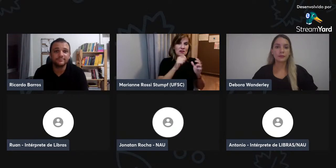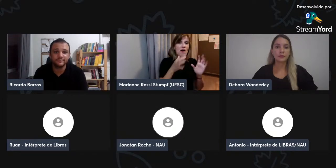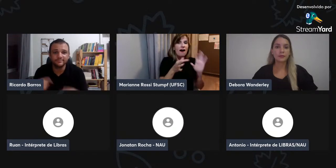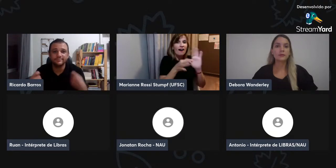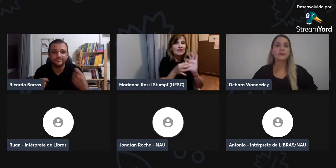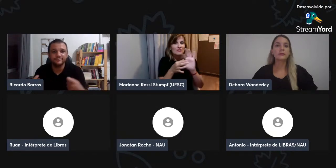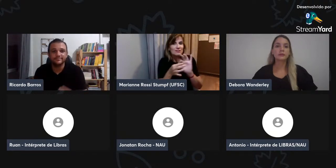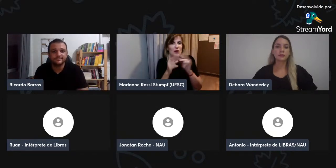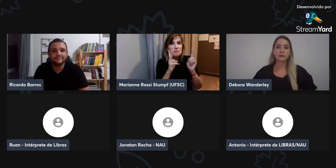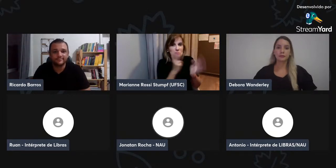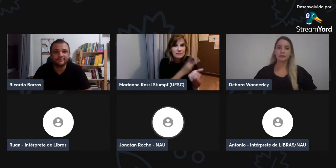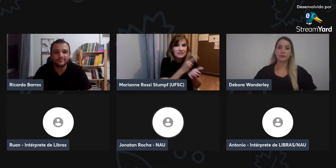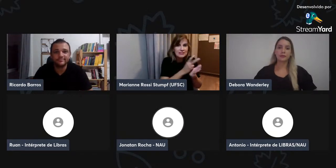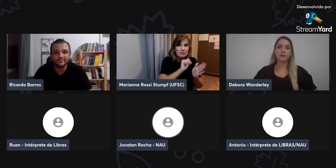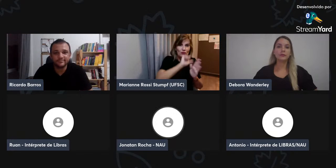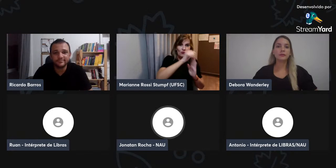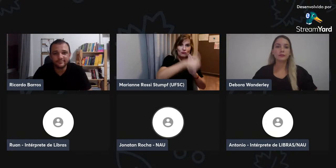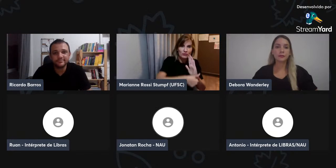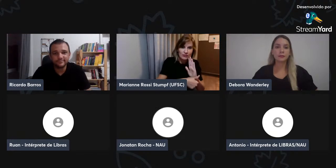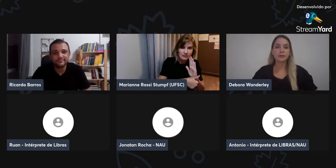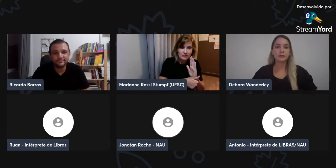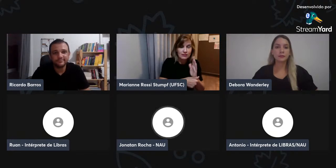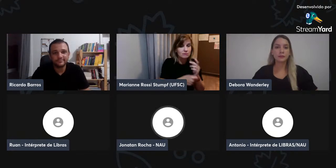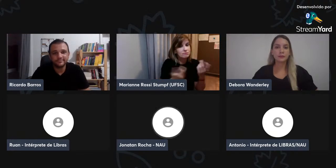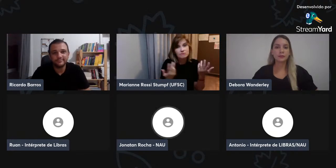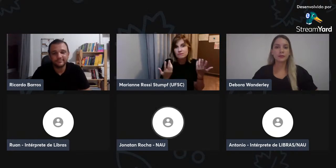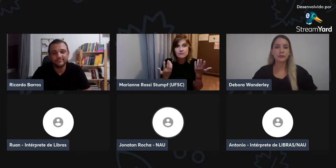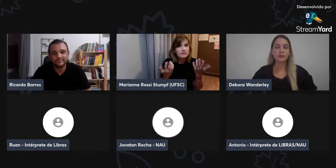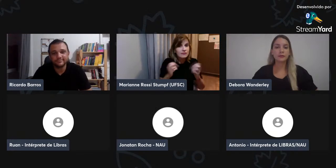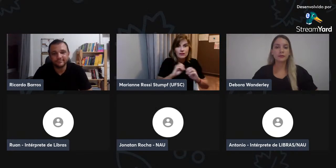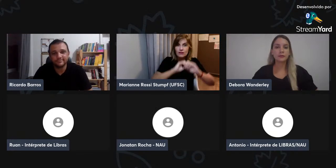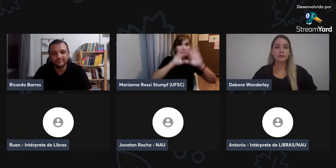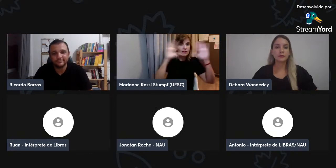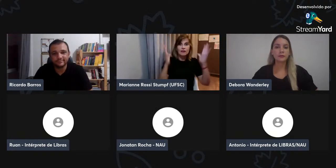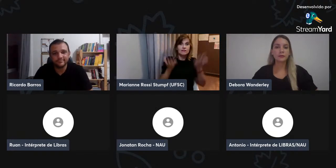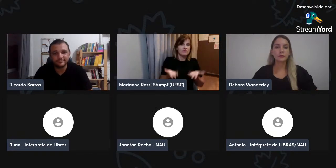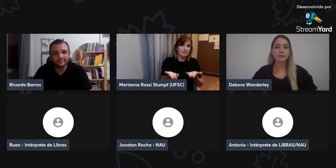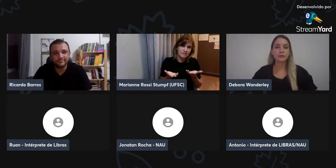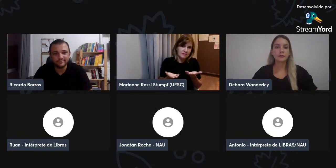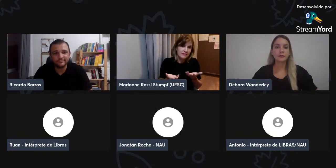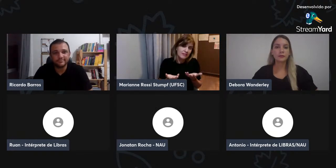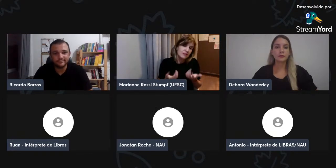então, uso de libras, contextualizando, né, com